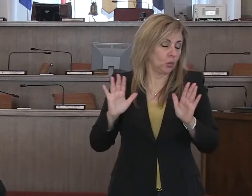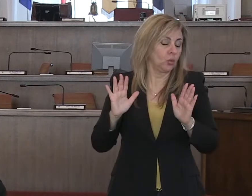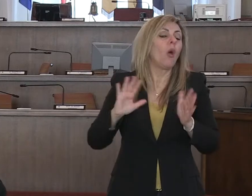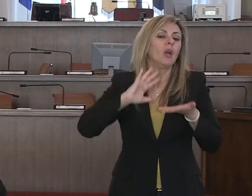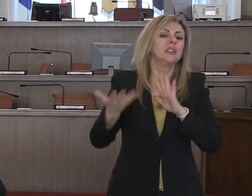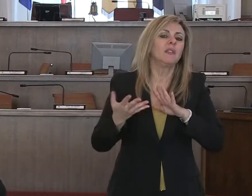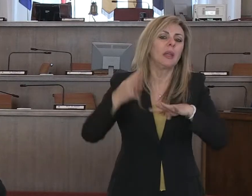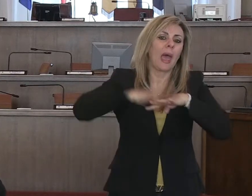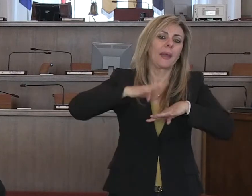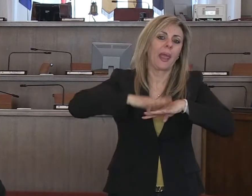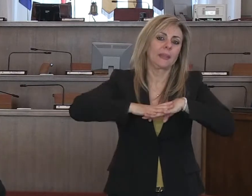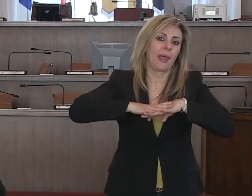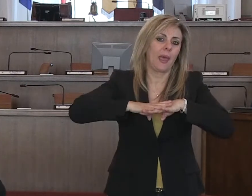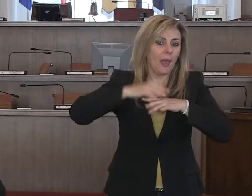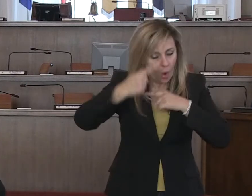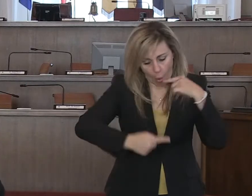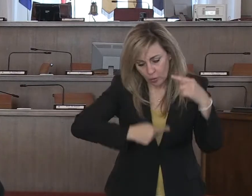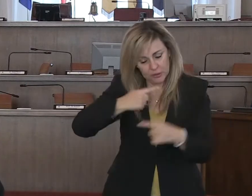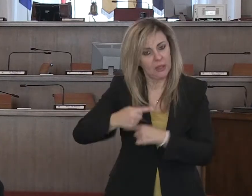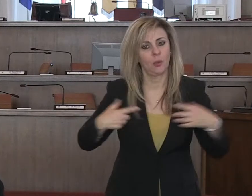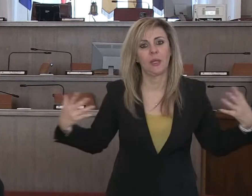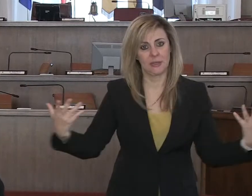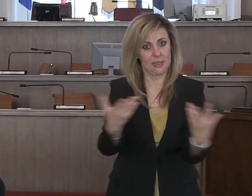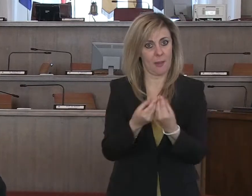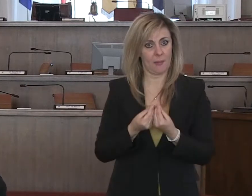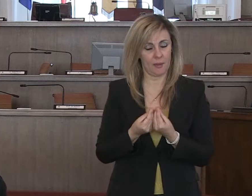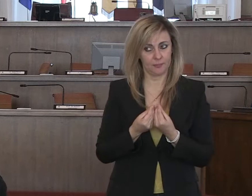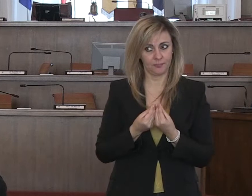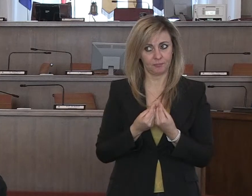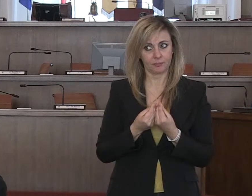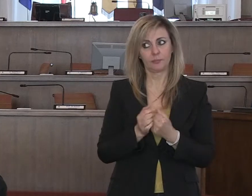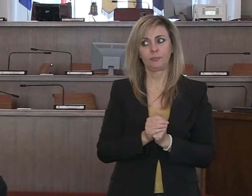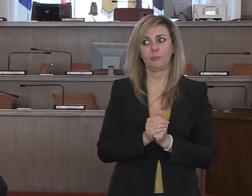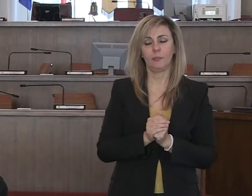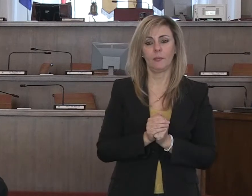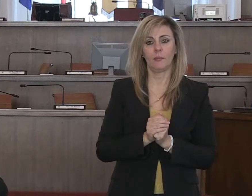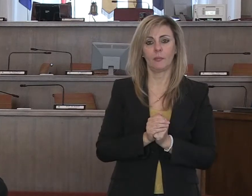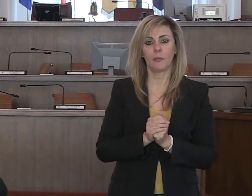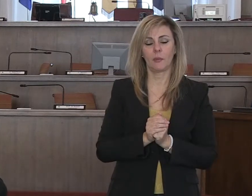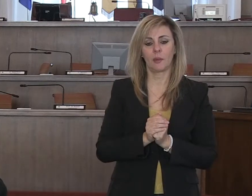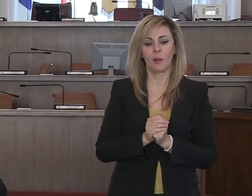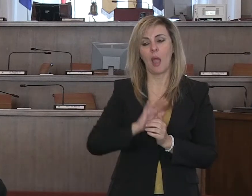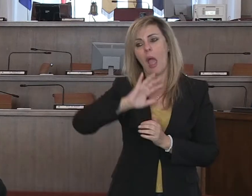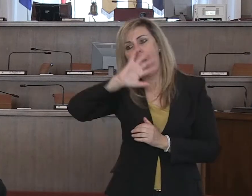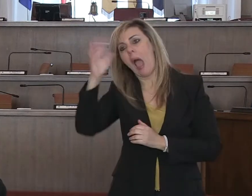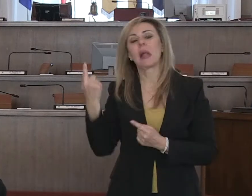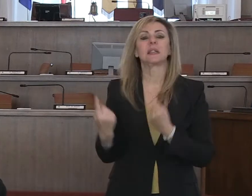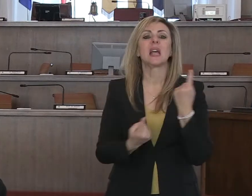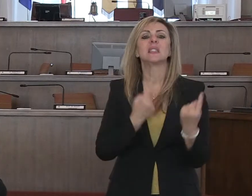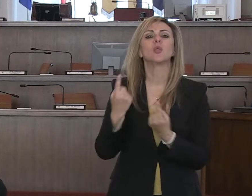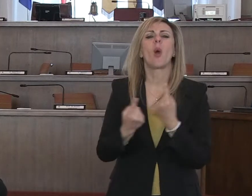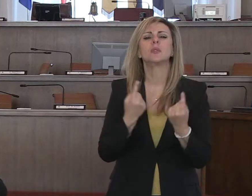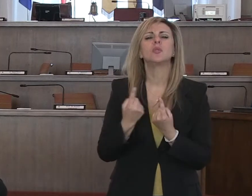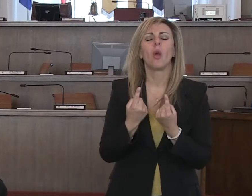costante e presente. Altra situazione che viene